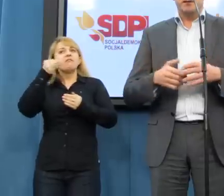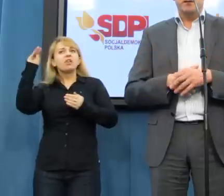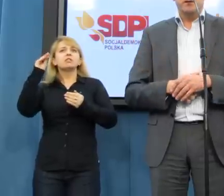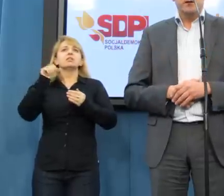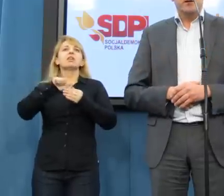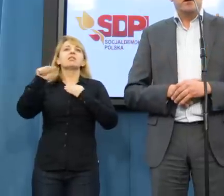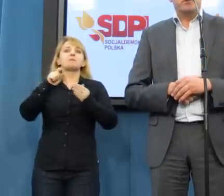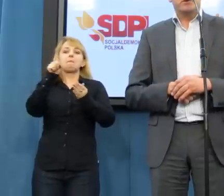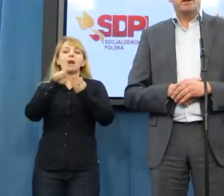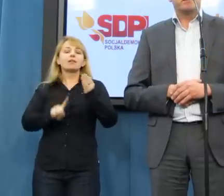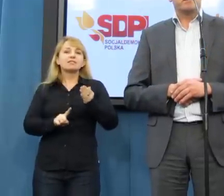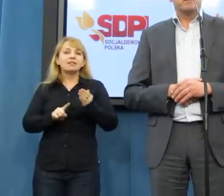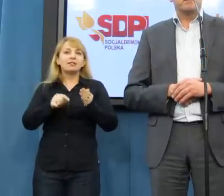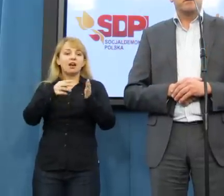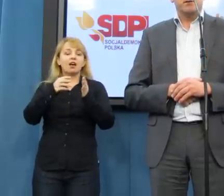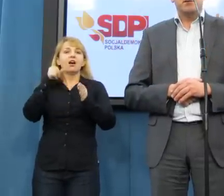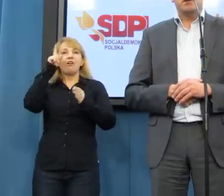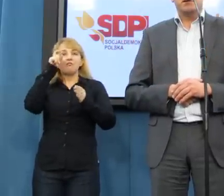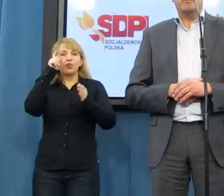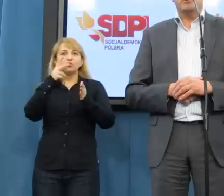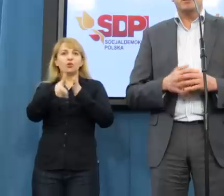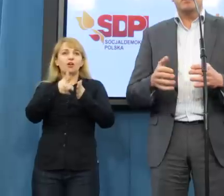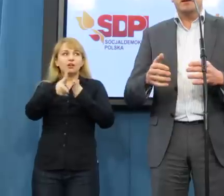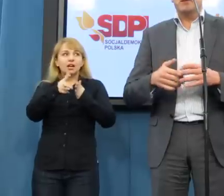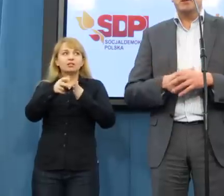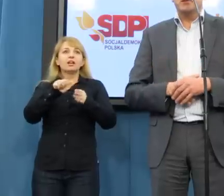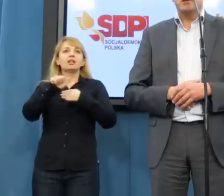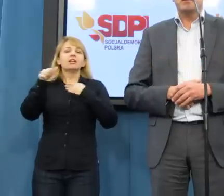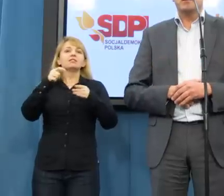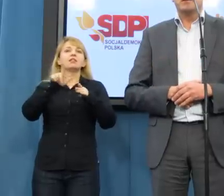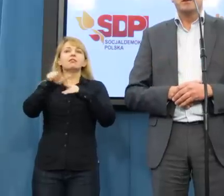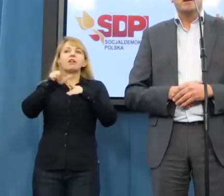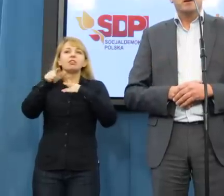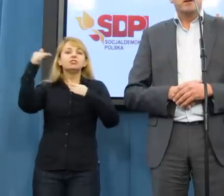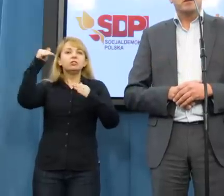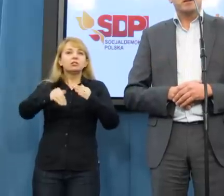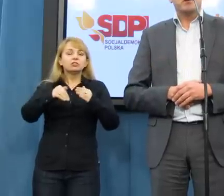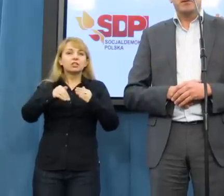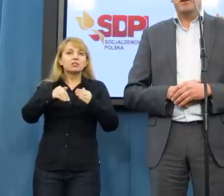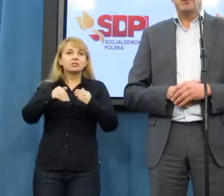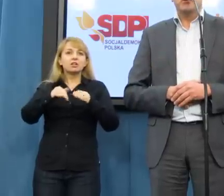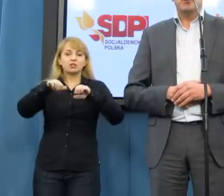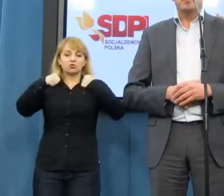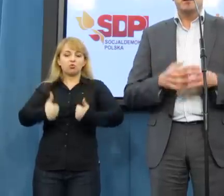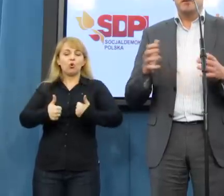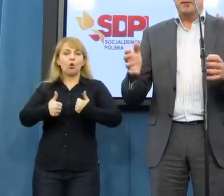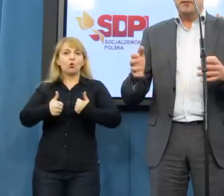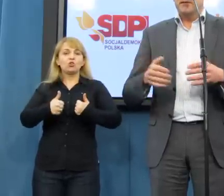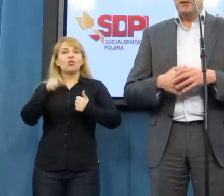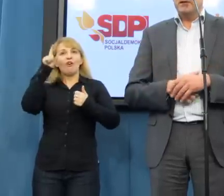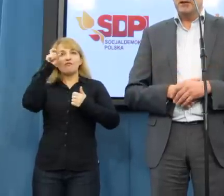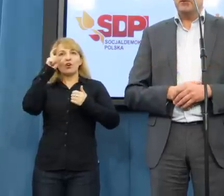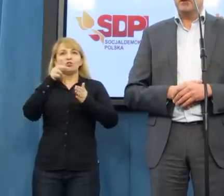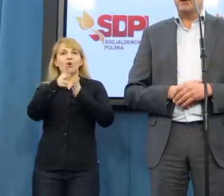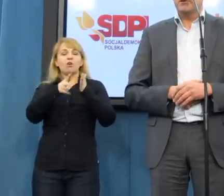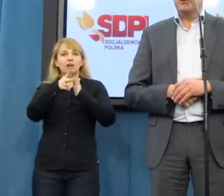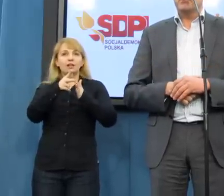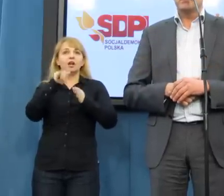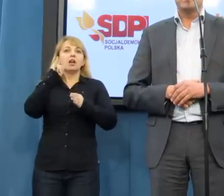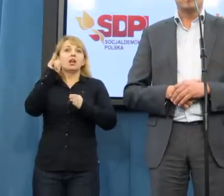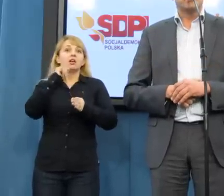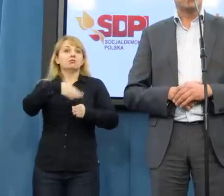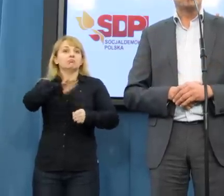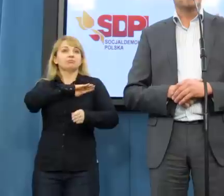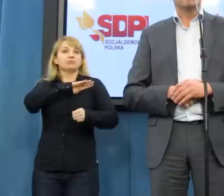jest w Brazylii. Ponad 12 tysięcy stacjonarnych urządzeń, ginie na drogach